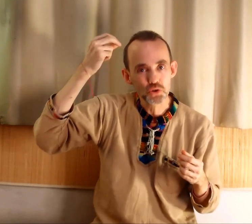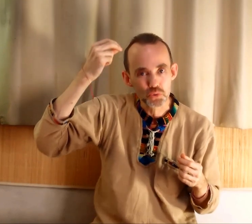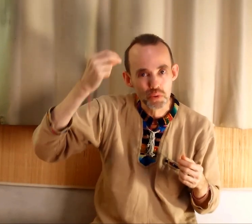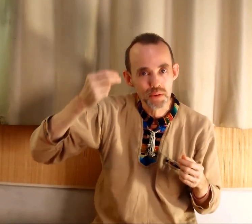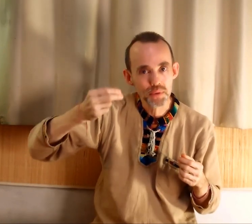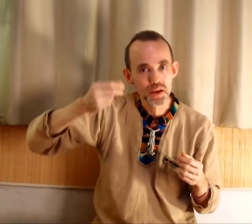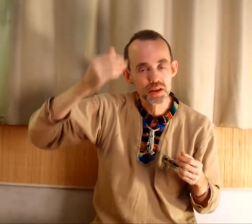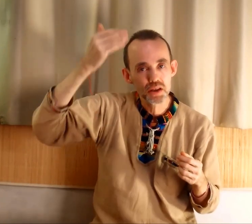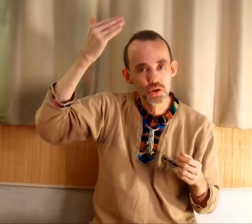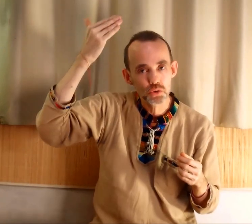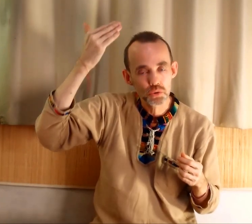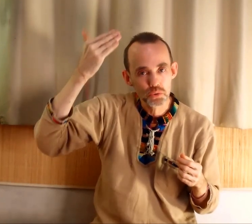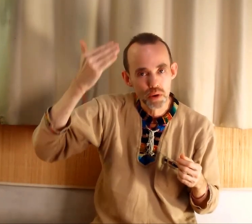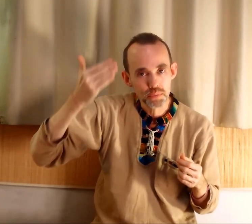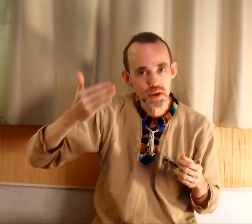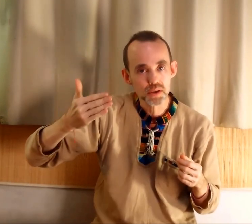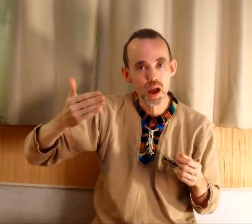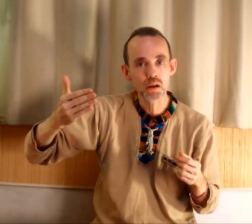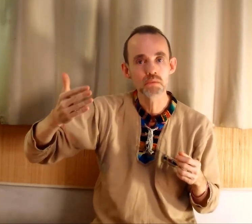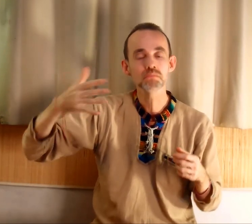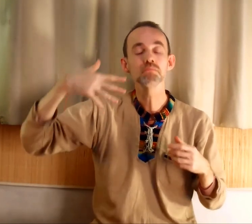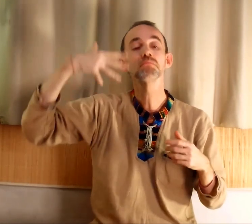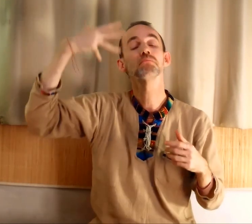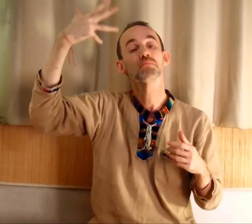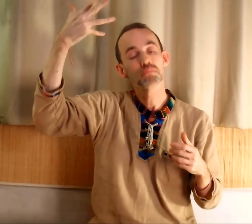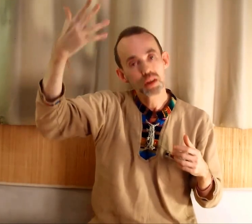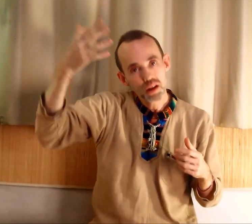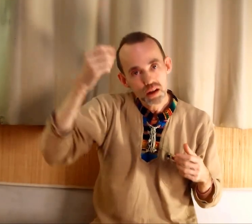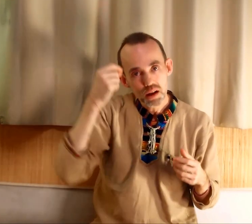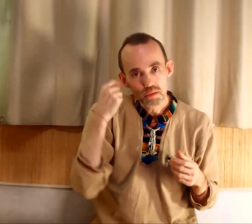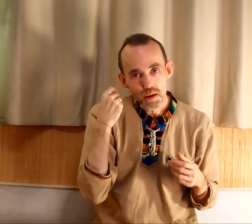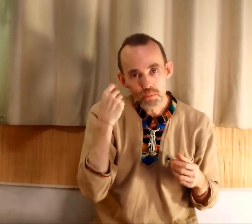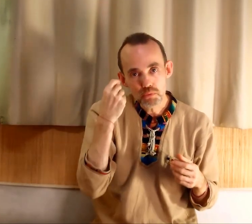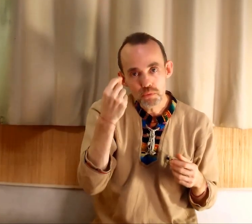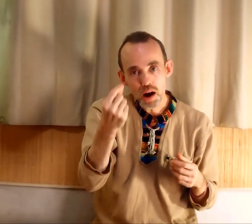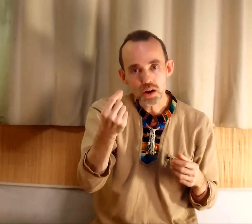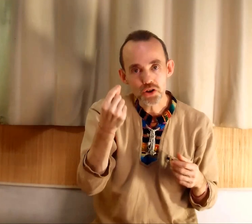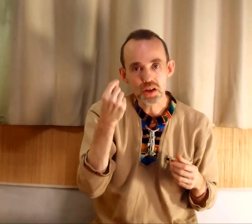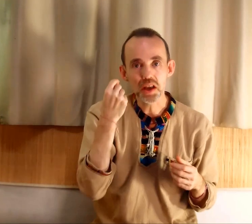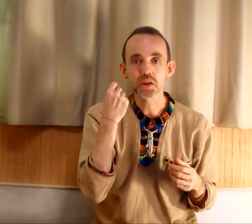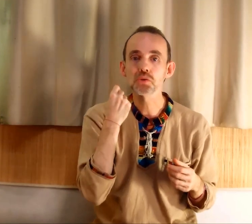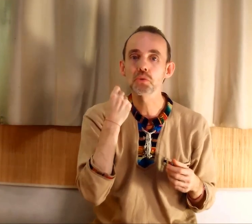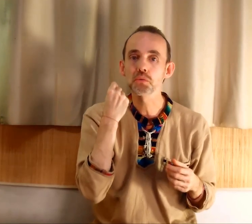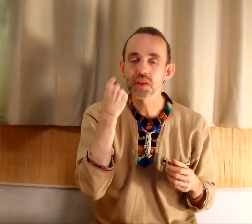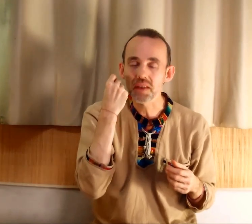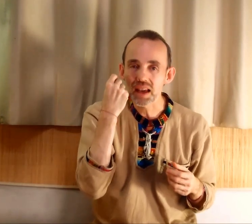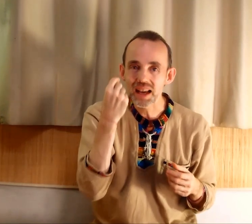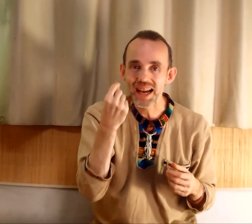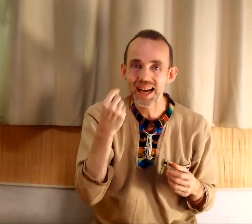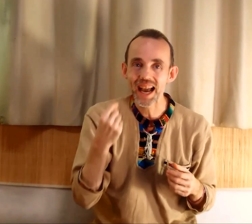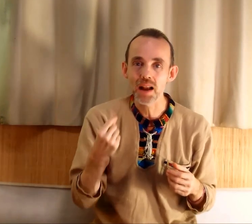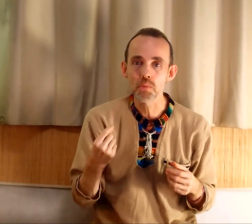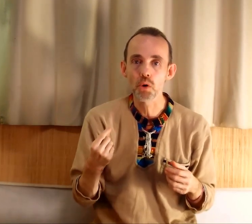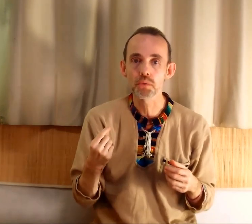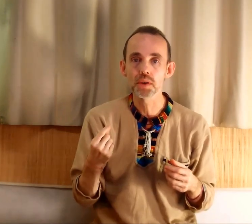« je dois faire ci, je dois faire ça », va pouvoir jaillir ce dont vous avez réellement envie.